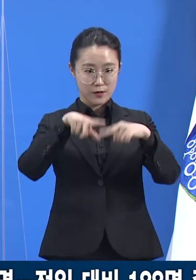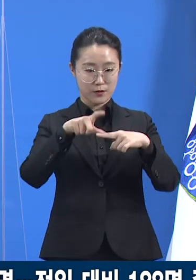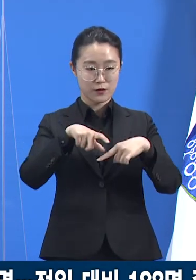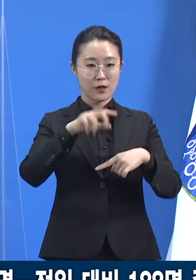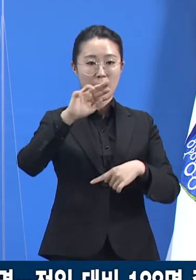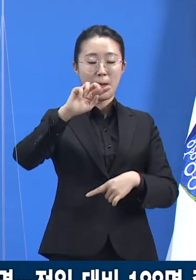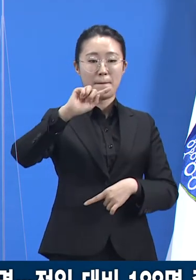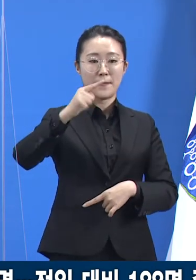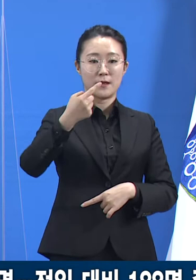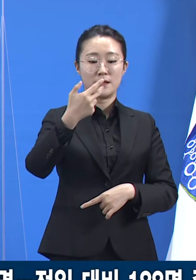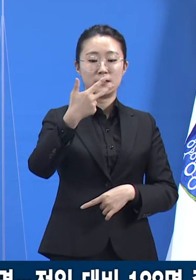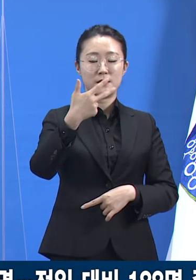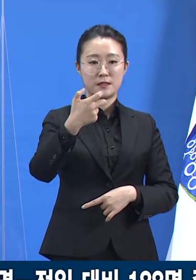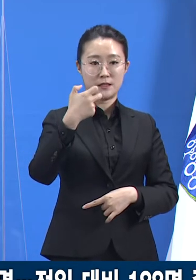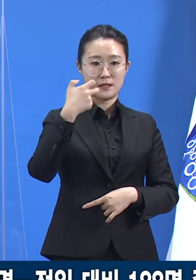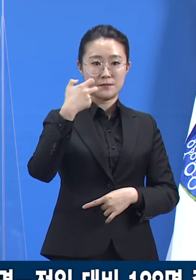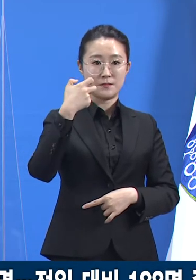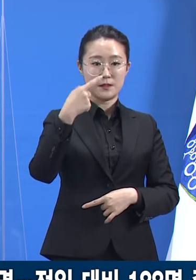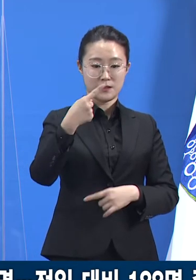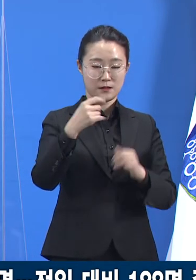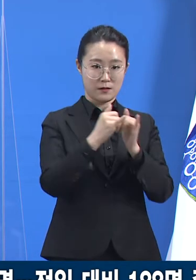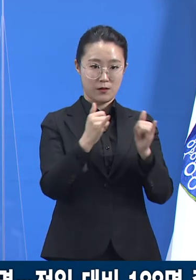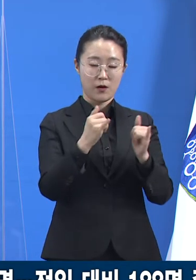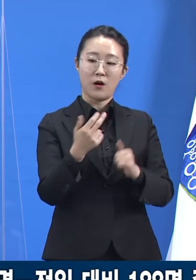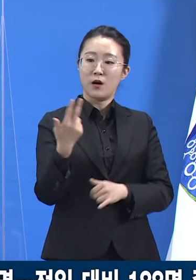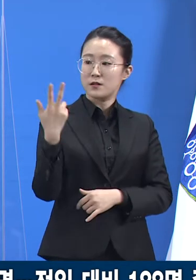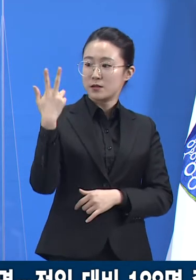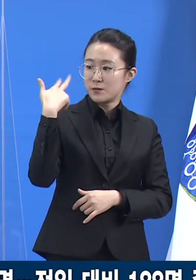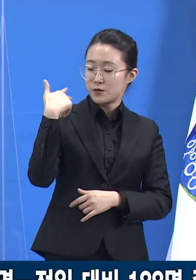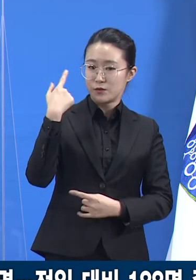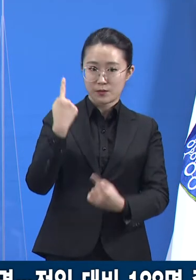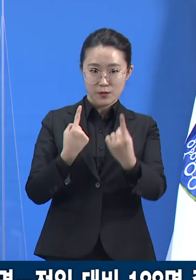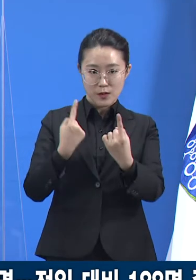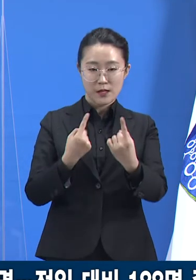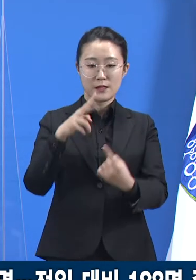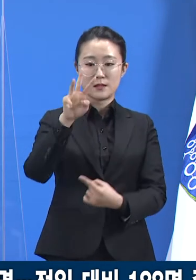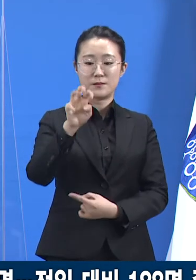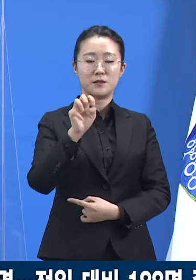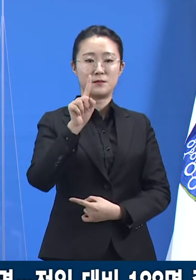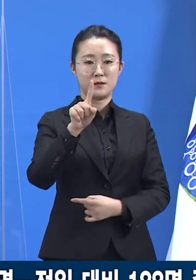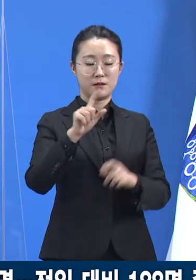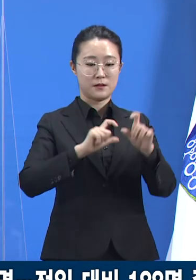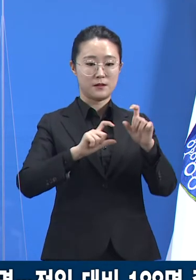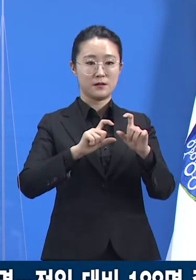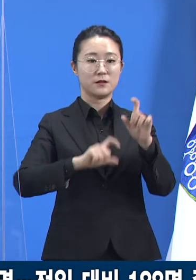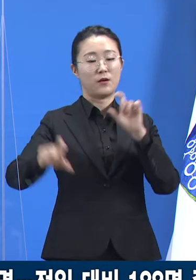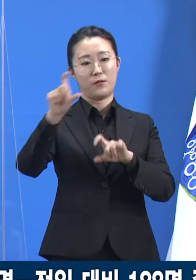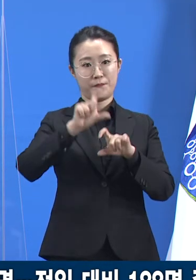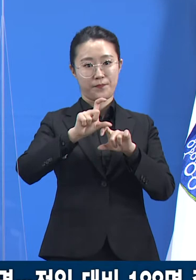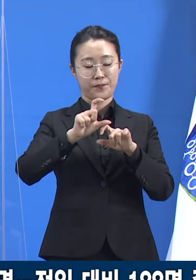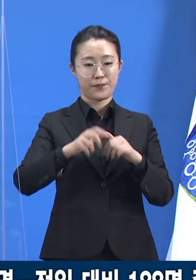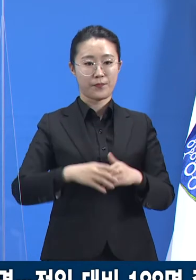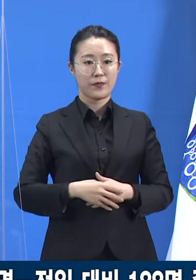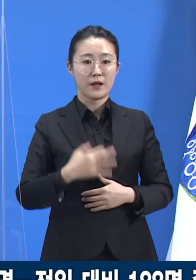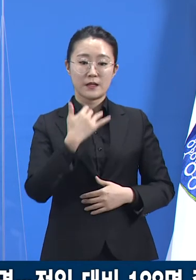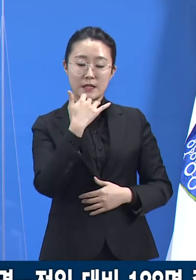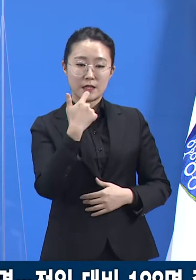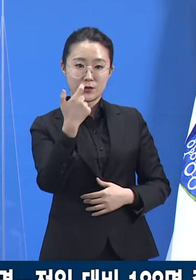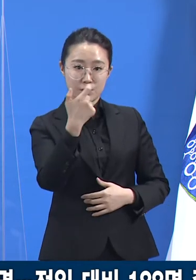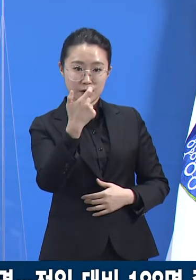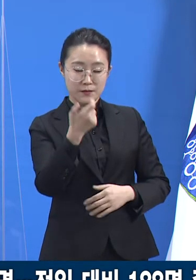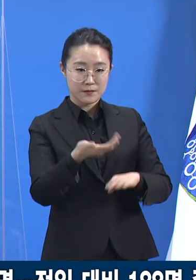전주 140명 대비 32명 증가하였습니다. 60세 이상 고령